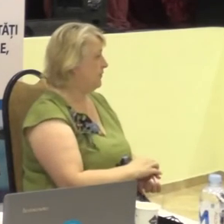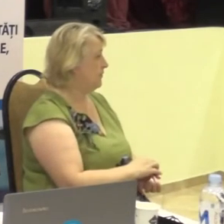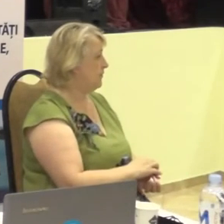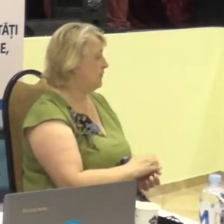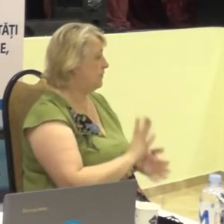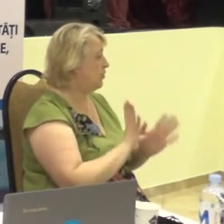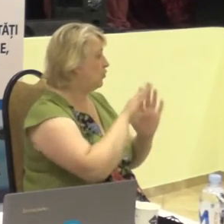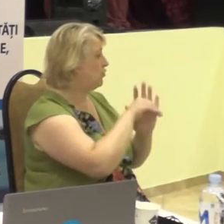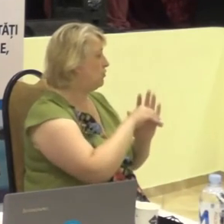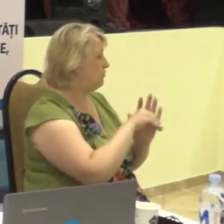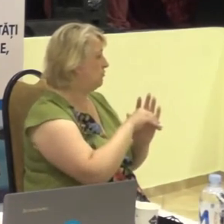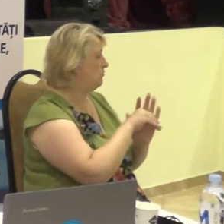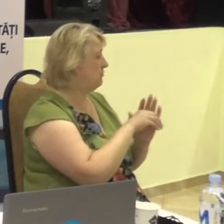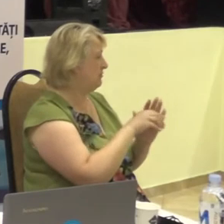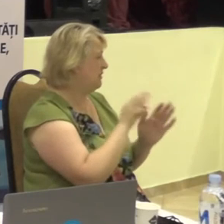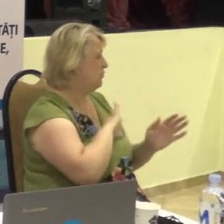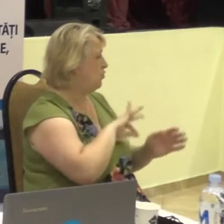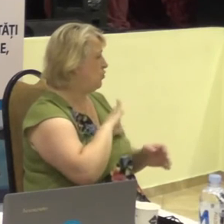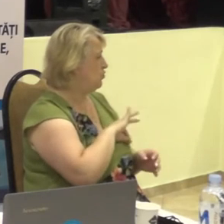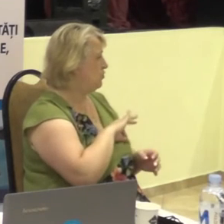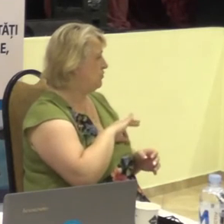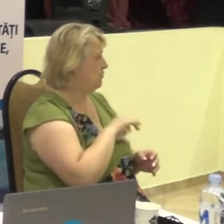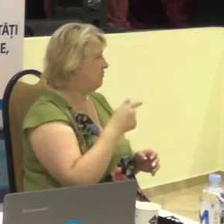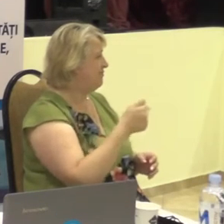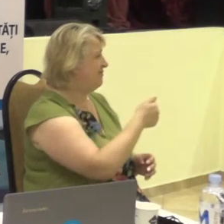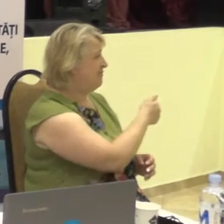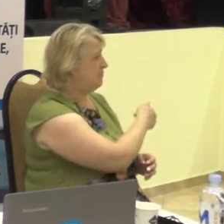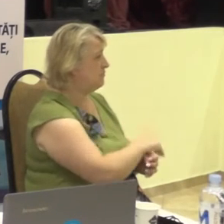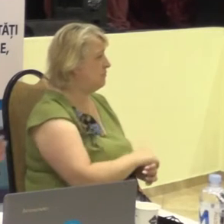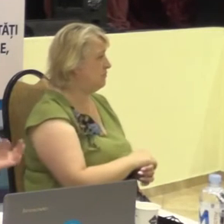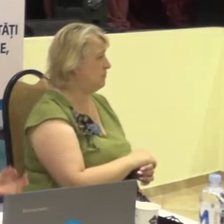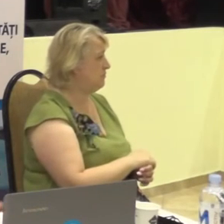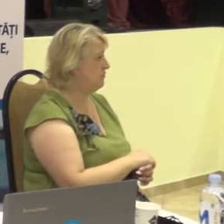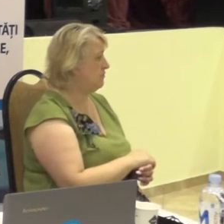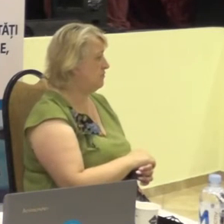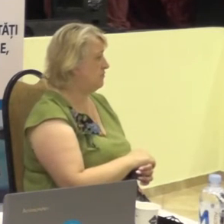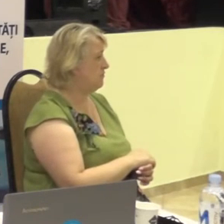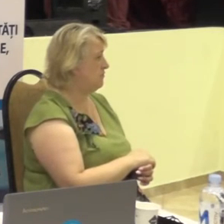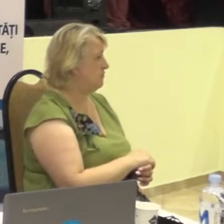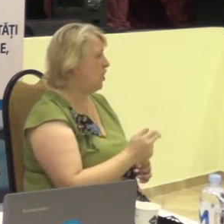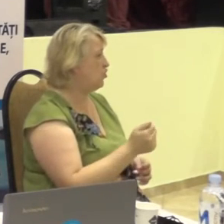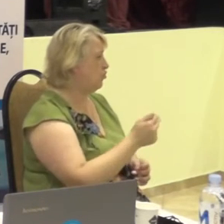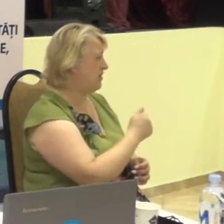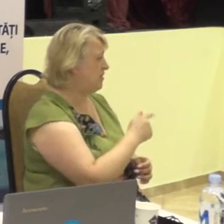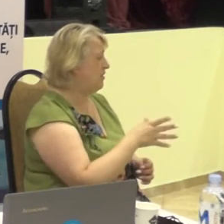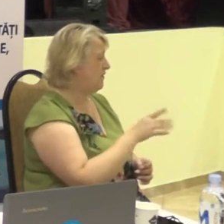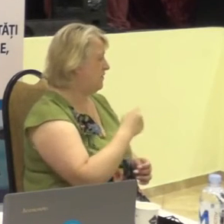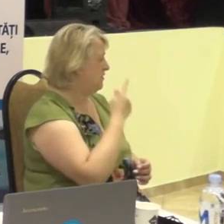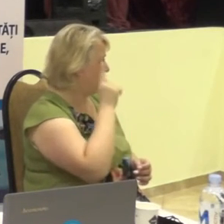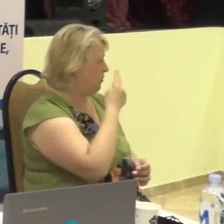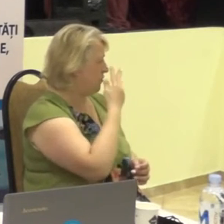auză, au introdus titrele, sau subtitrele, cum le zicem noi,